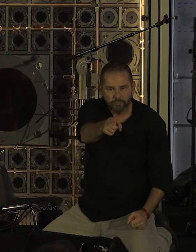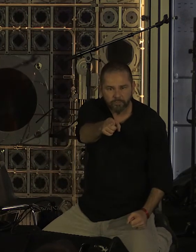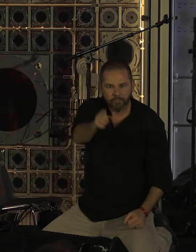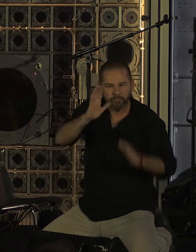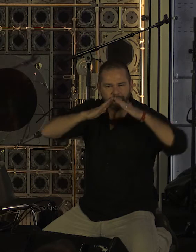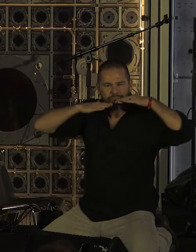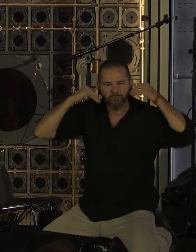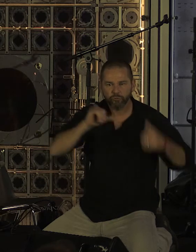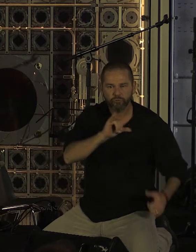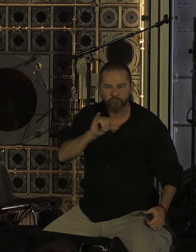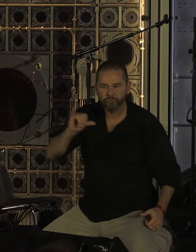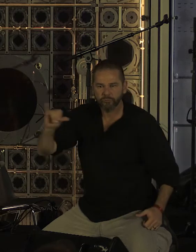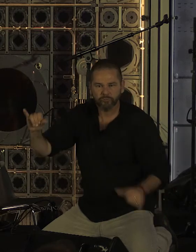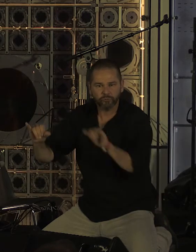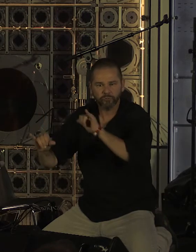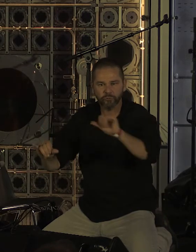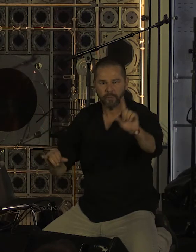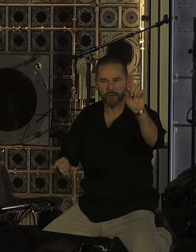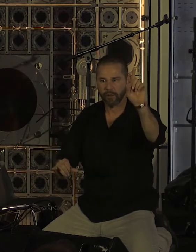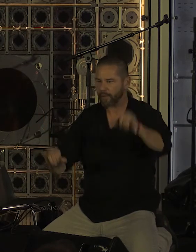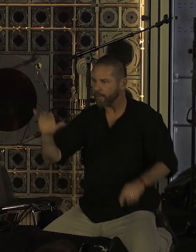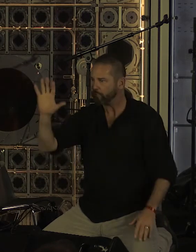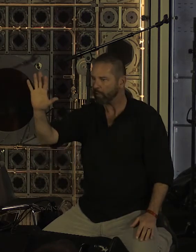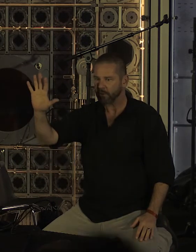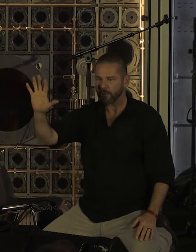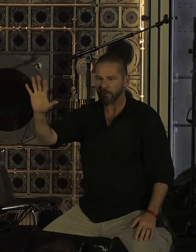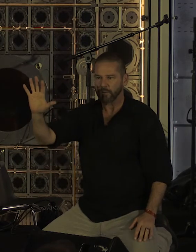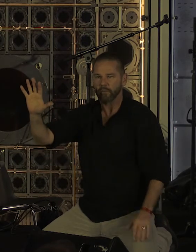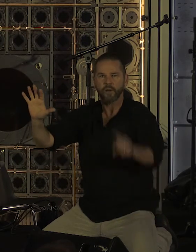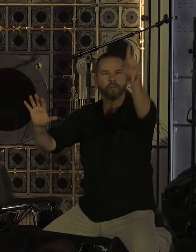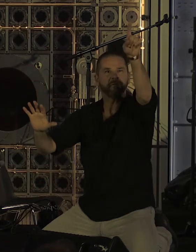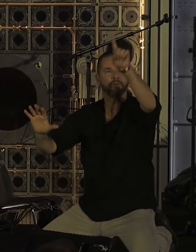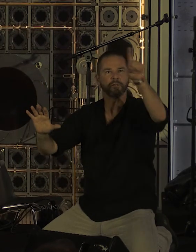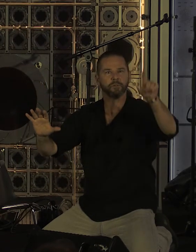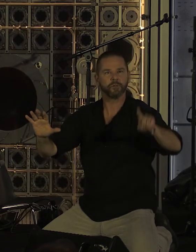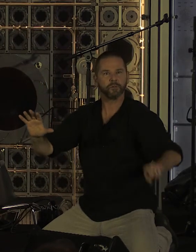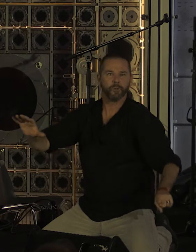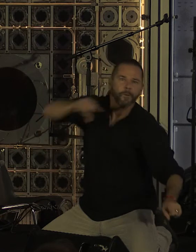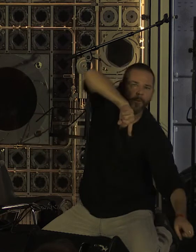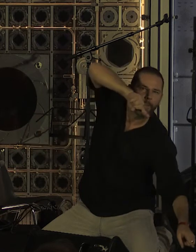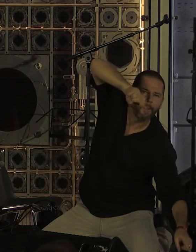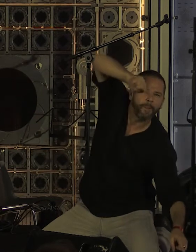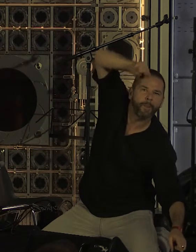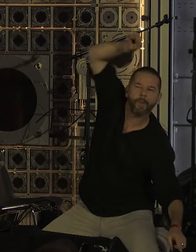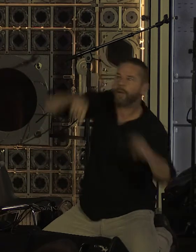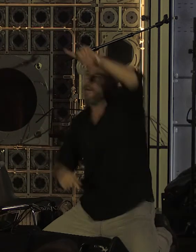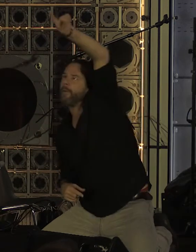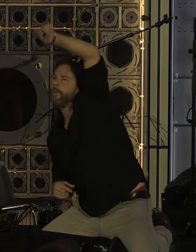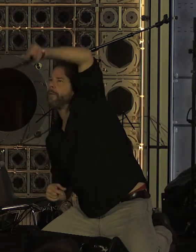messages Le long des fissures Sur un mur Pour un imaginaire Compagnon de jeu Pouvais-tu rêver un